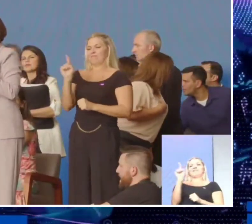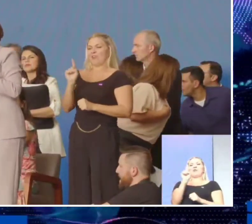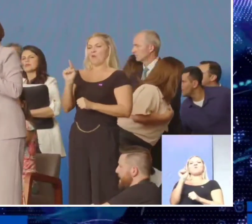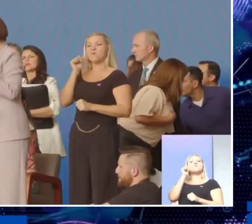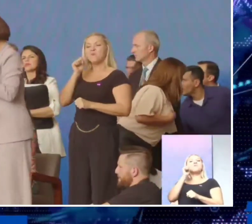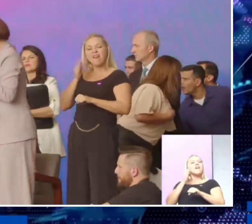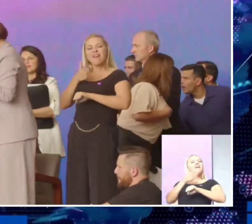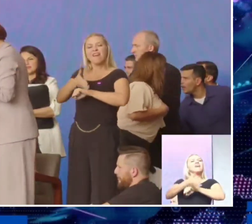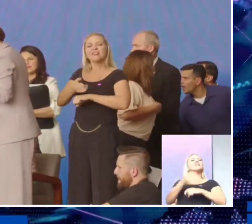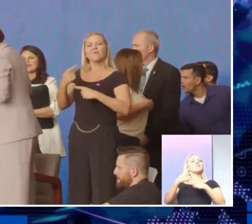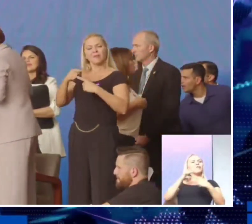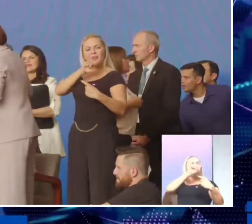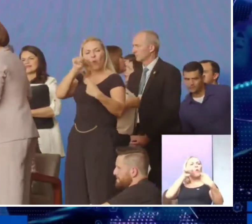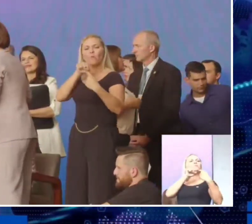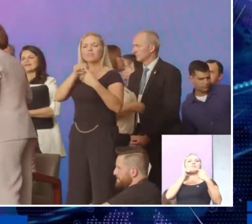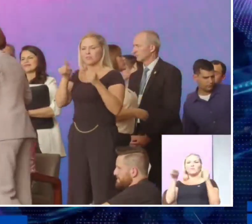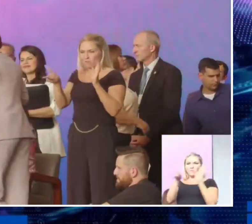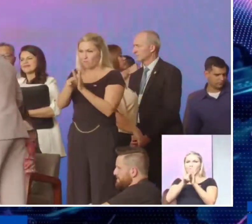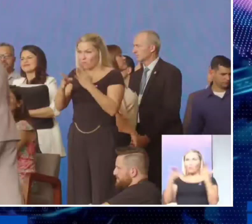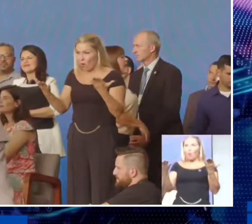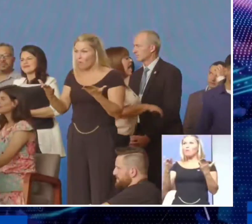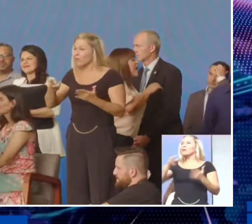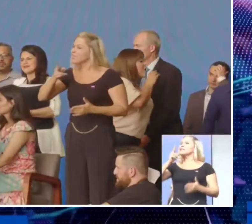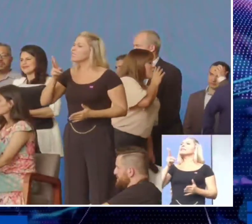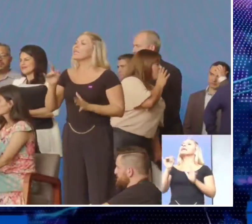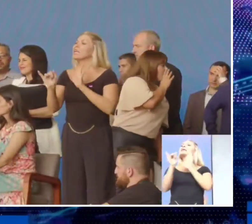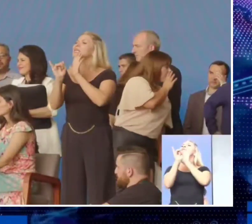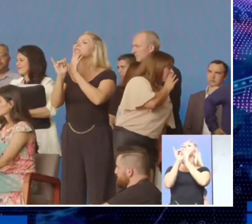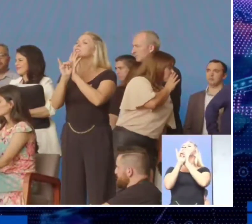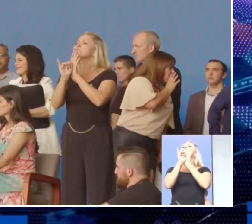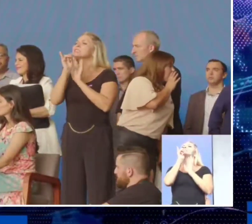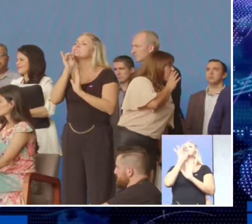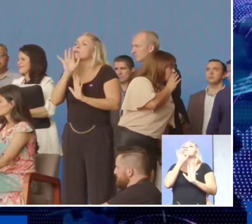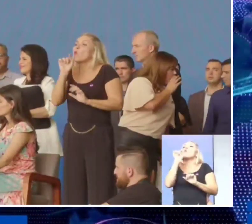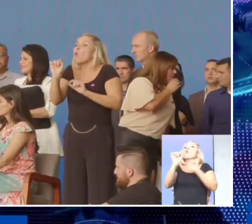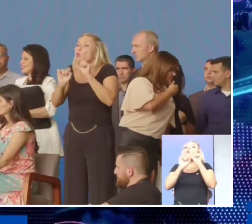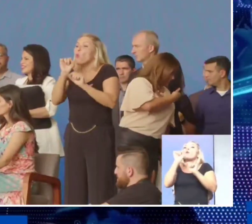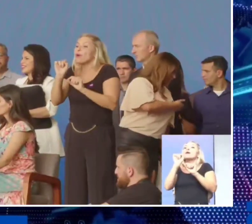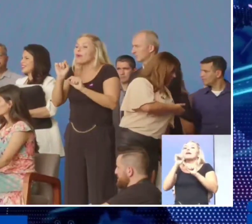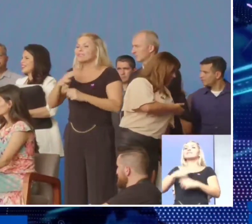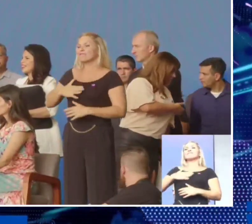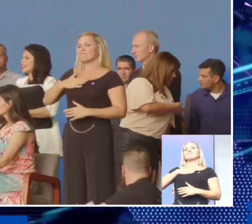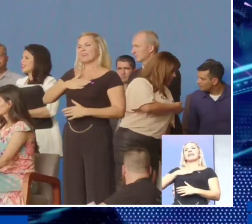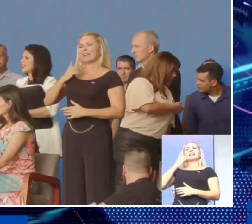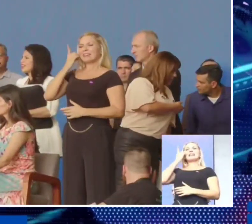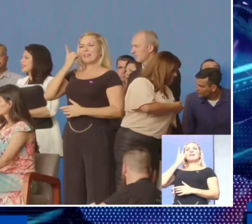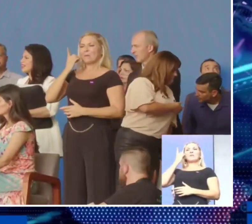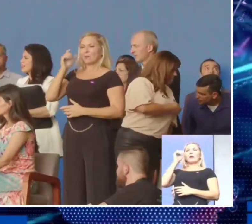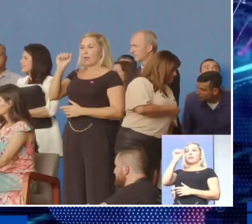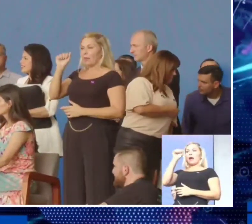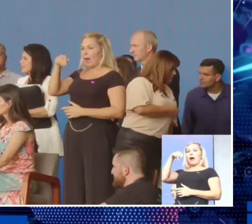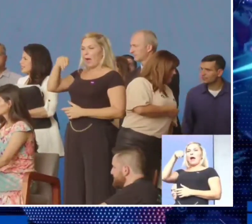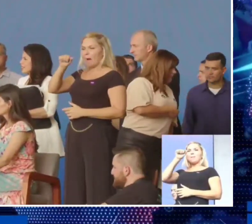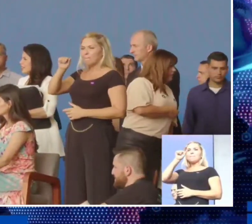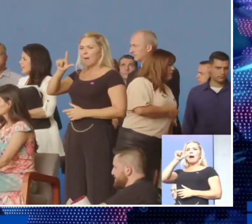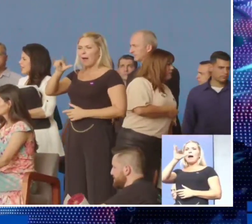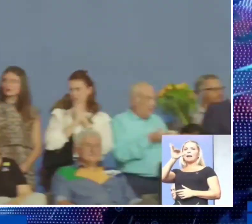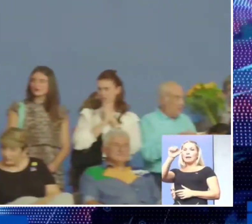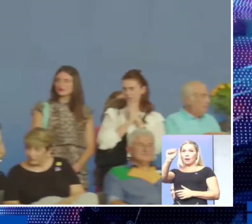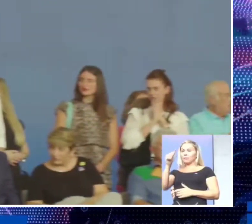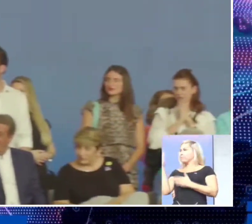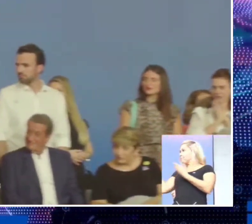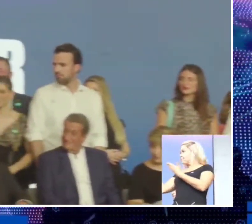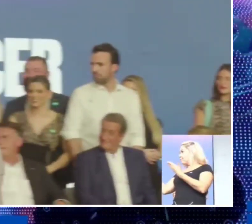por uma causa. E exemplo disso é a nossa querida deputada Amália Barros, que